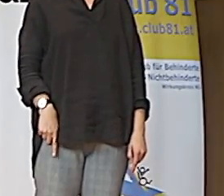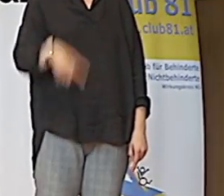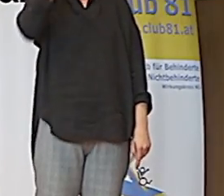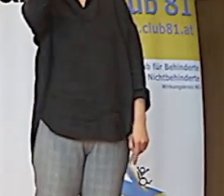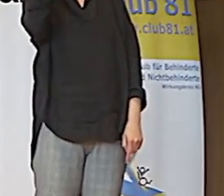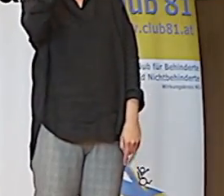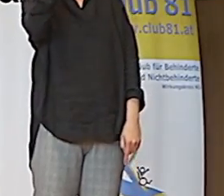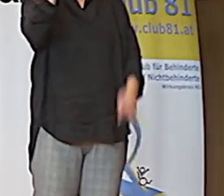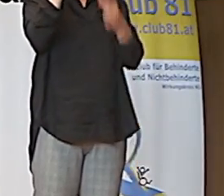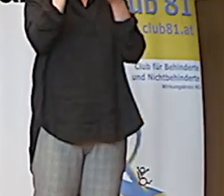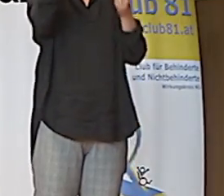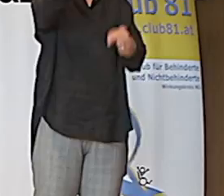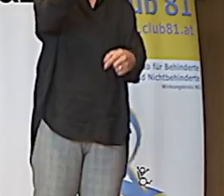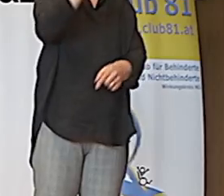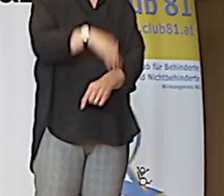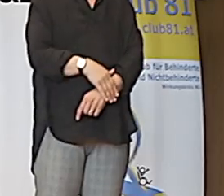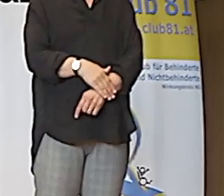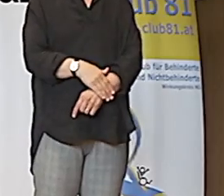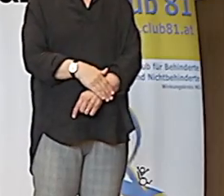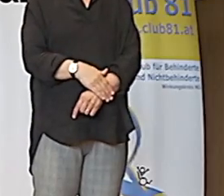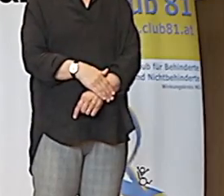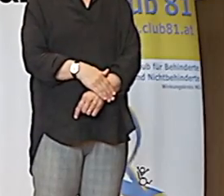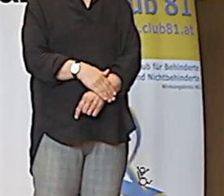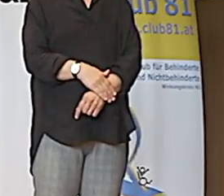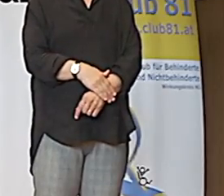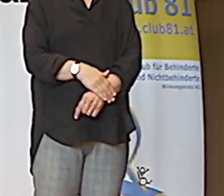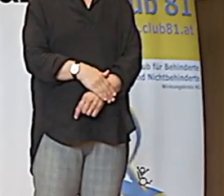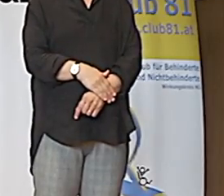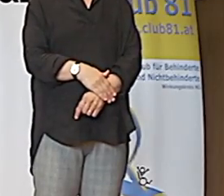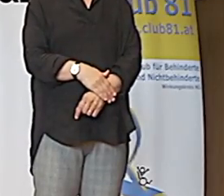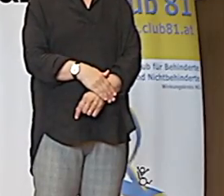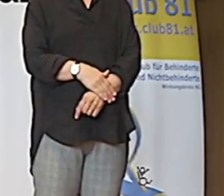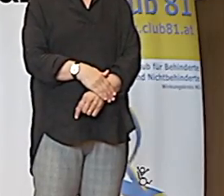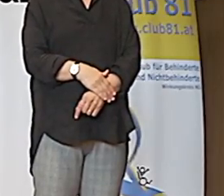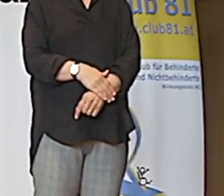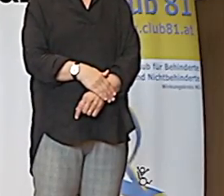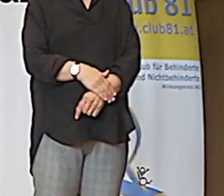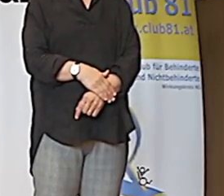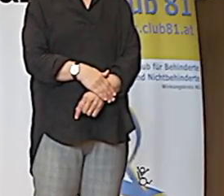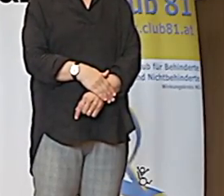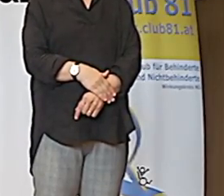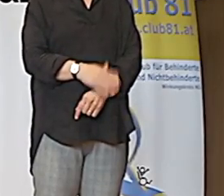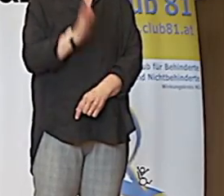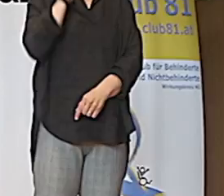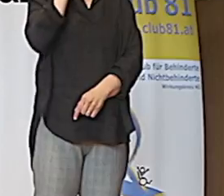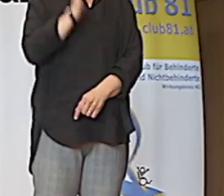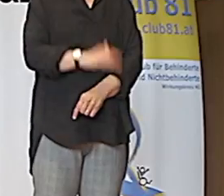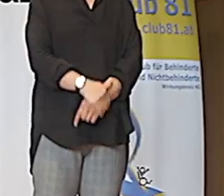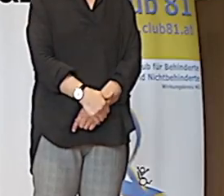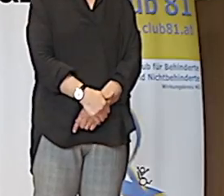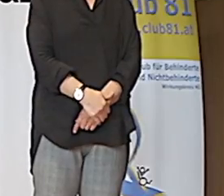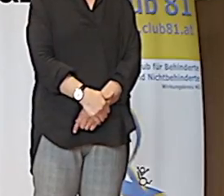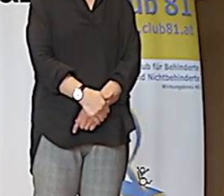Der Laserpointer-Zeigefinger. Der, sagen wir es? Ich habe das geschrieben, was habe ich gesagt?